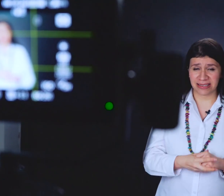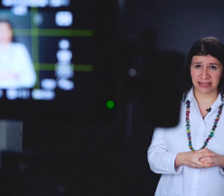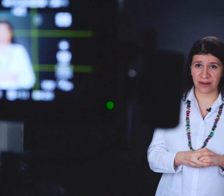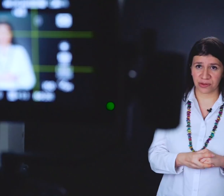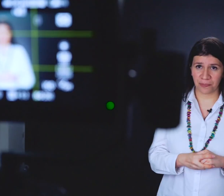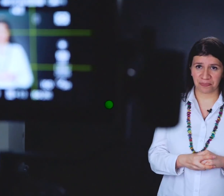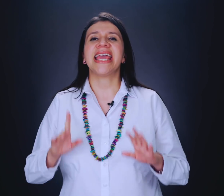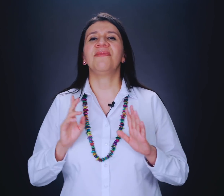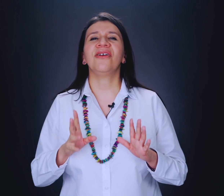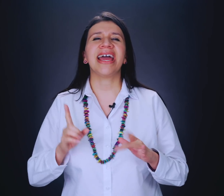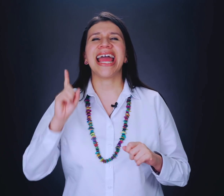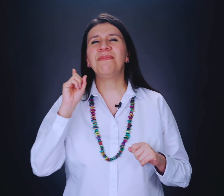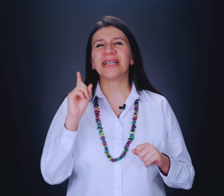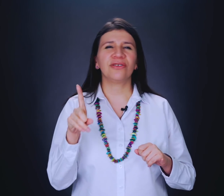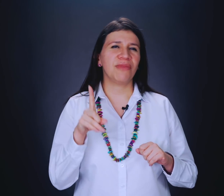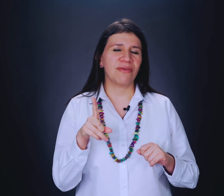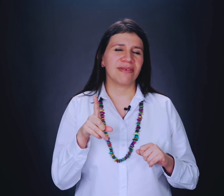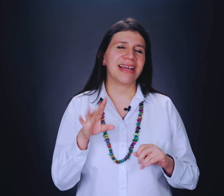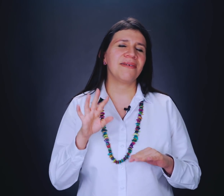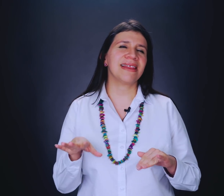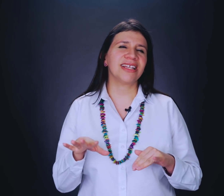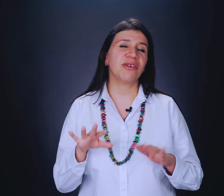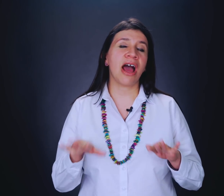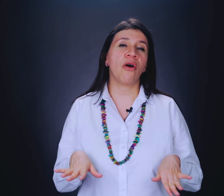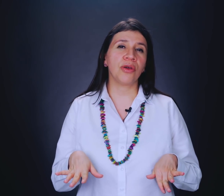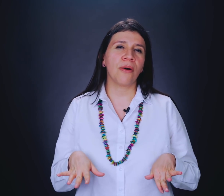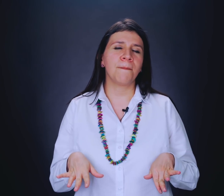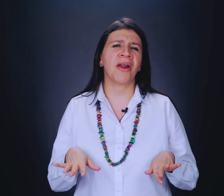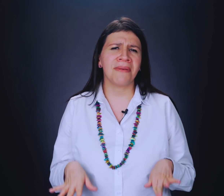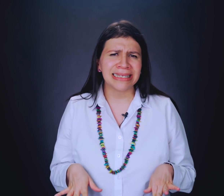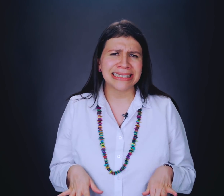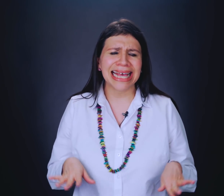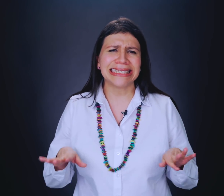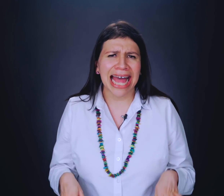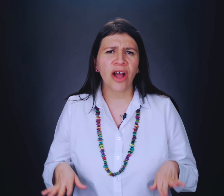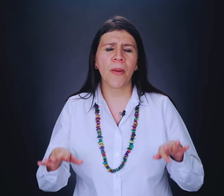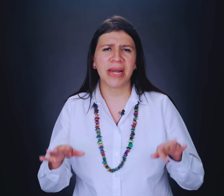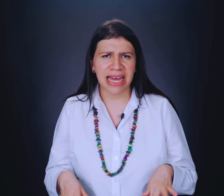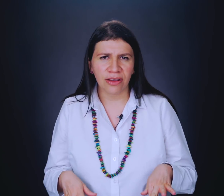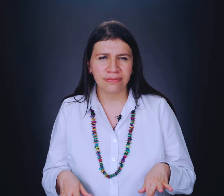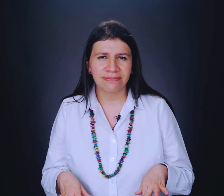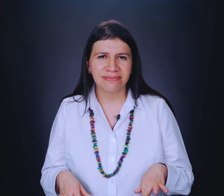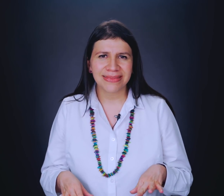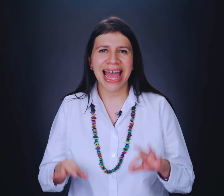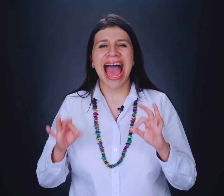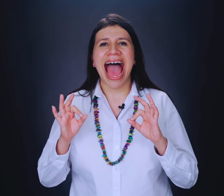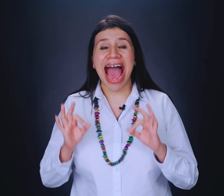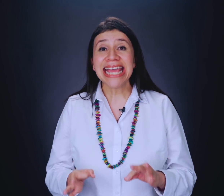ser celoso. Y bueno, el paso número 1, que de verdad suena obvio, pero a veces es tan complicado. Hay